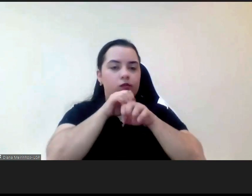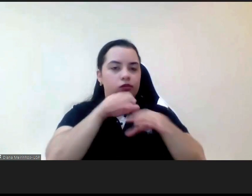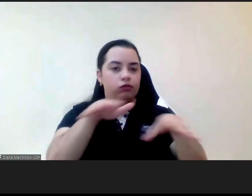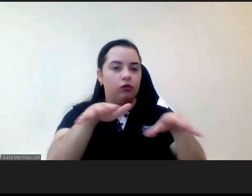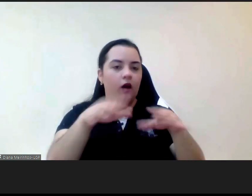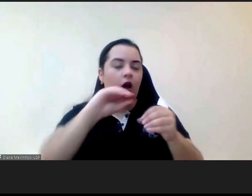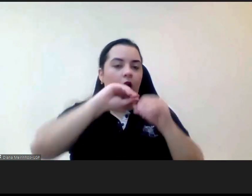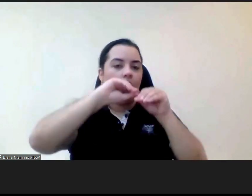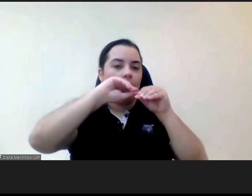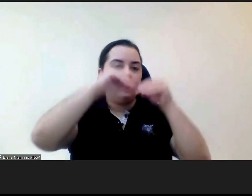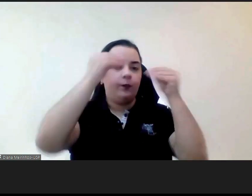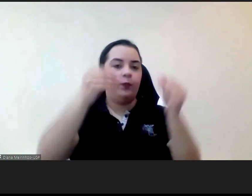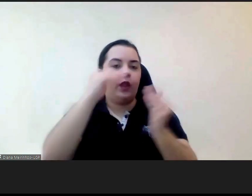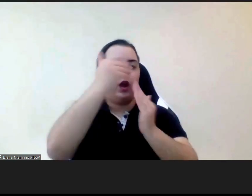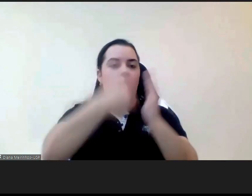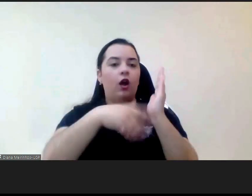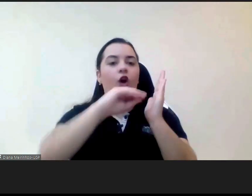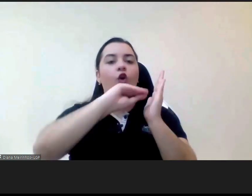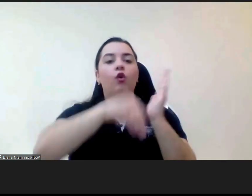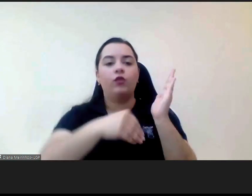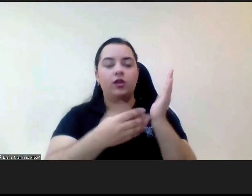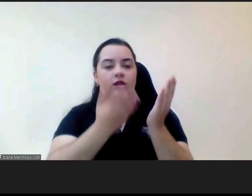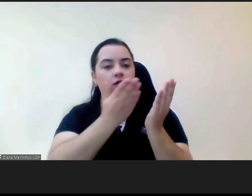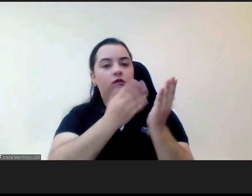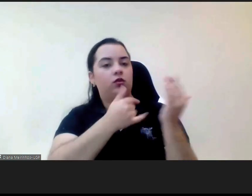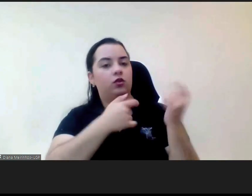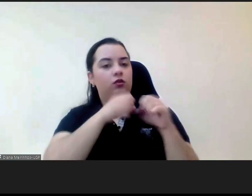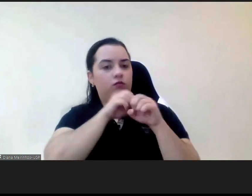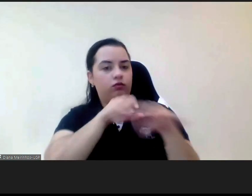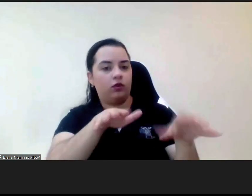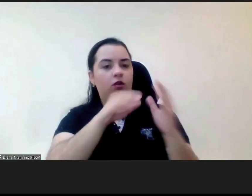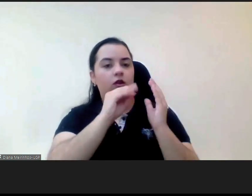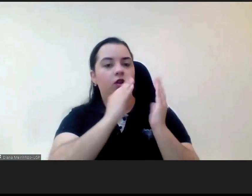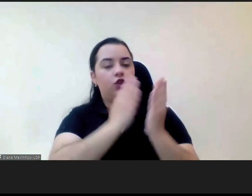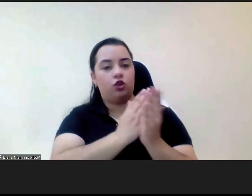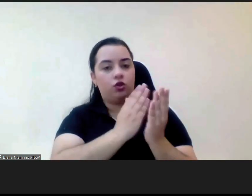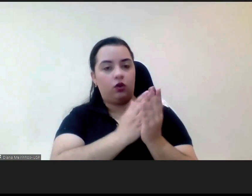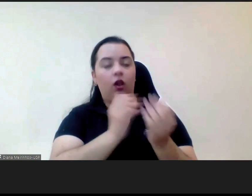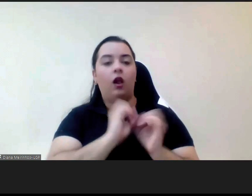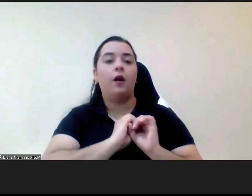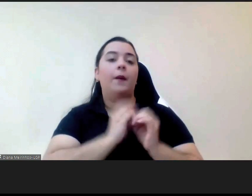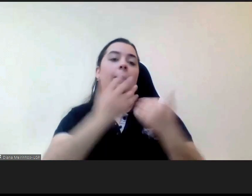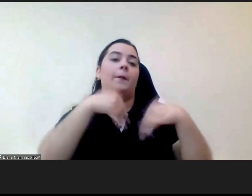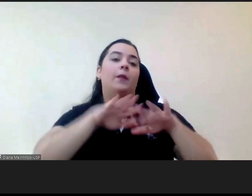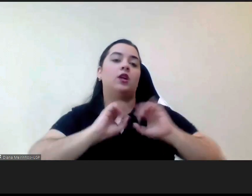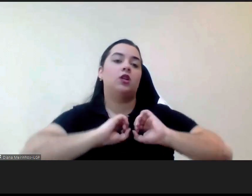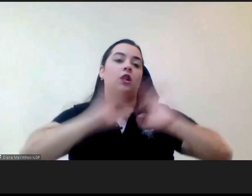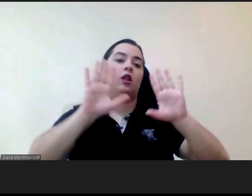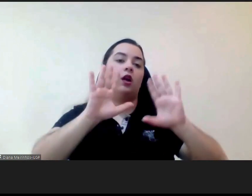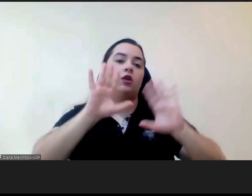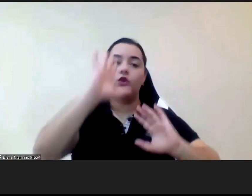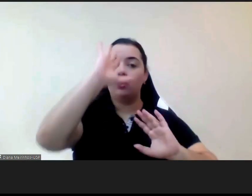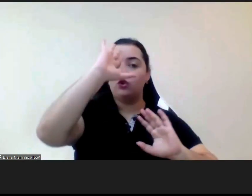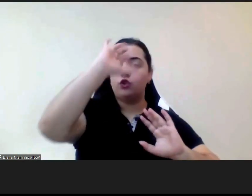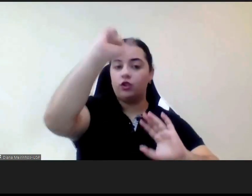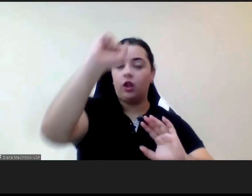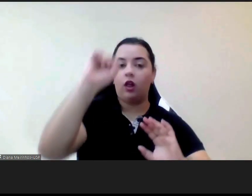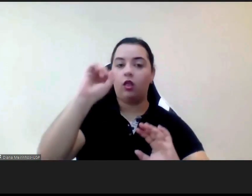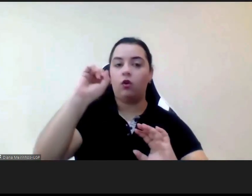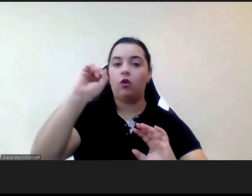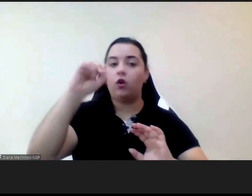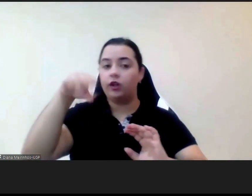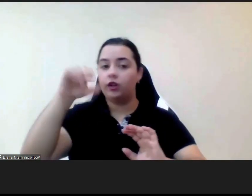agora evidentemente tem que haver uma grande cooperação com o Estado porque as ONGs muitas vezes estão